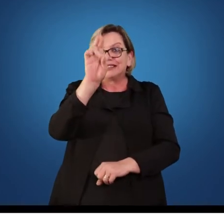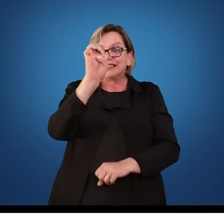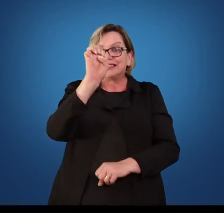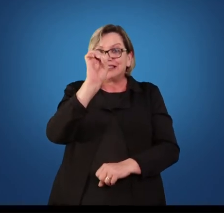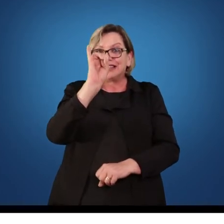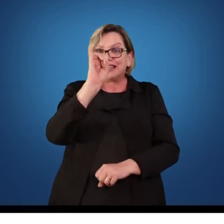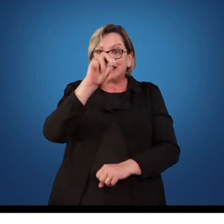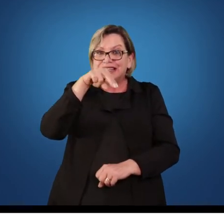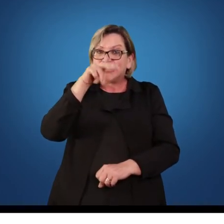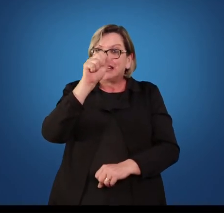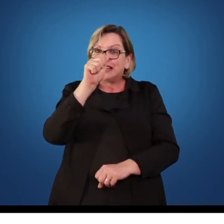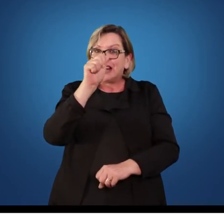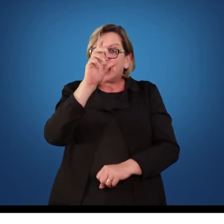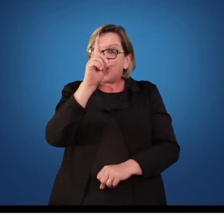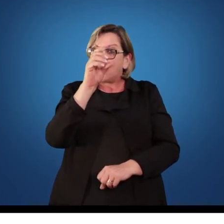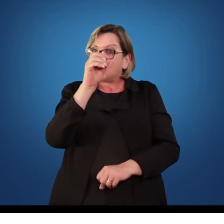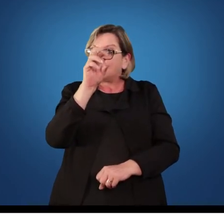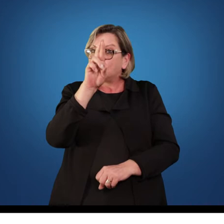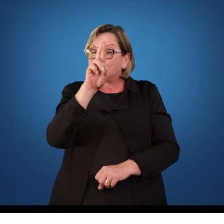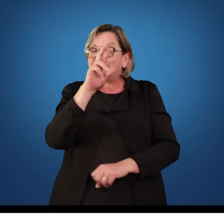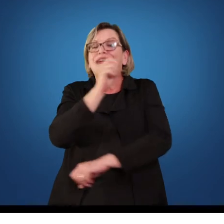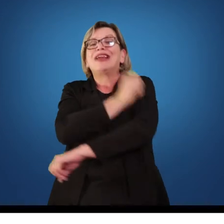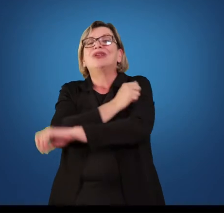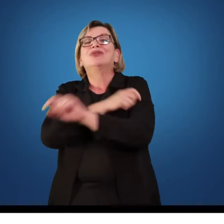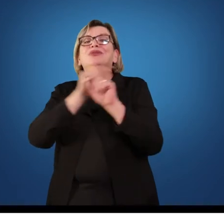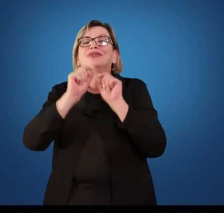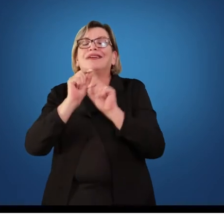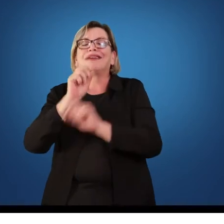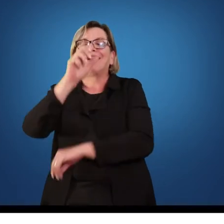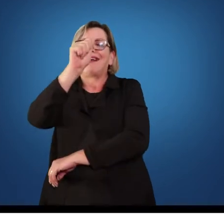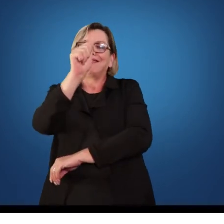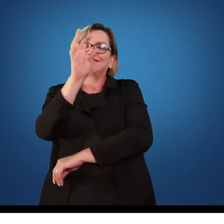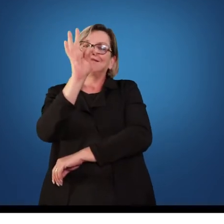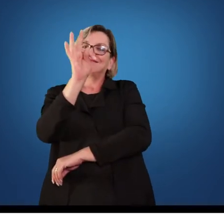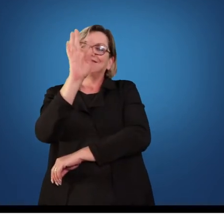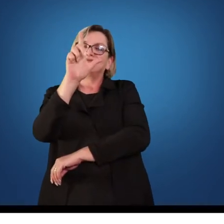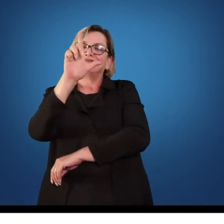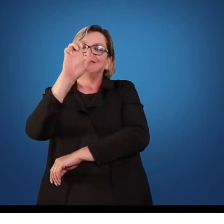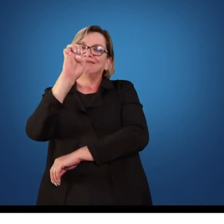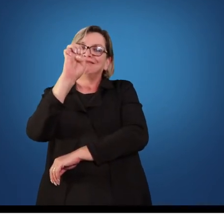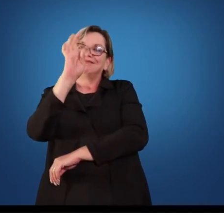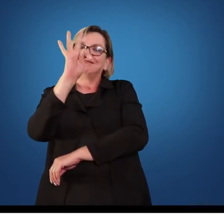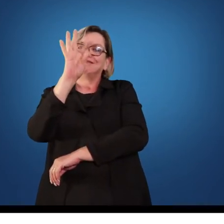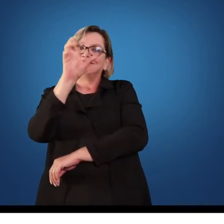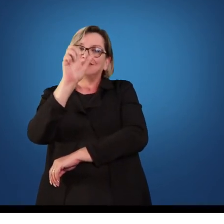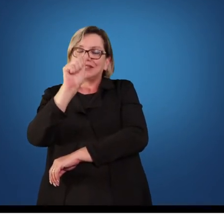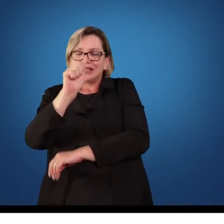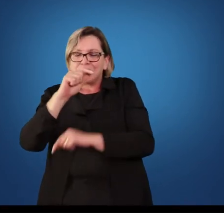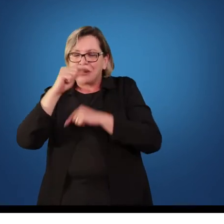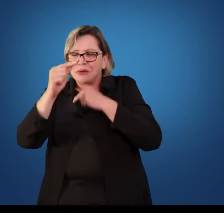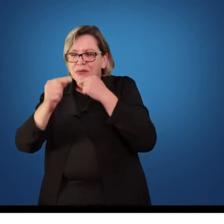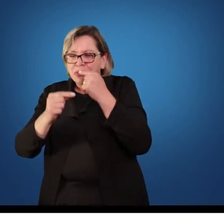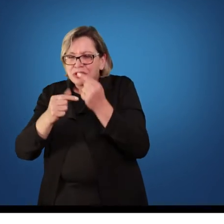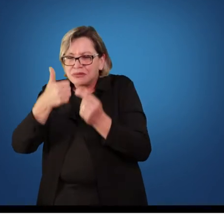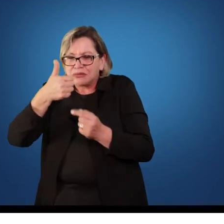atleta, né professor? E aí, final da década de 80, início dos anos 90, nós tivemos várias